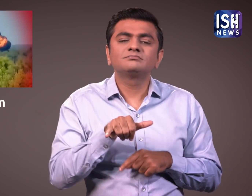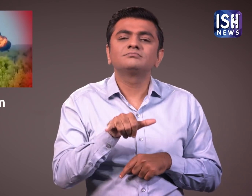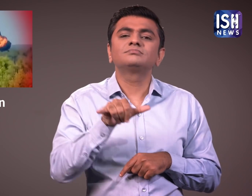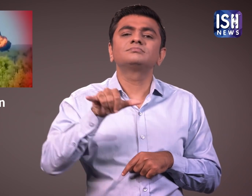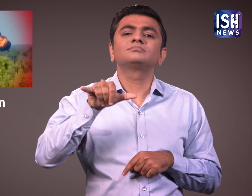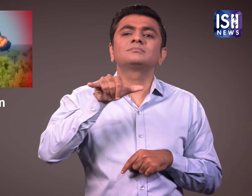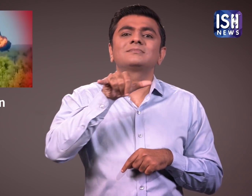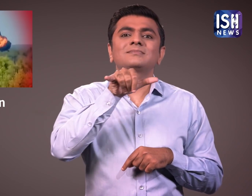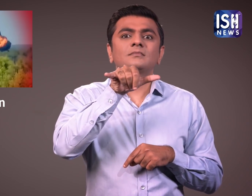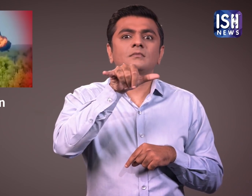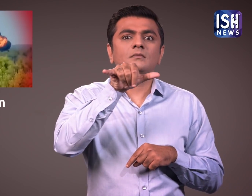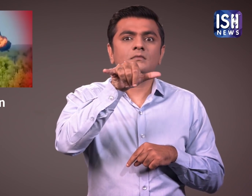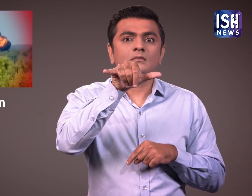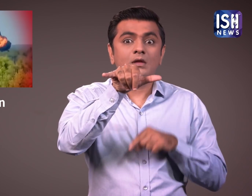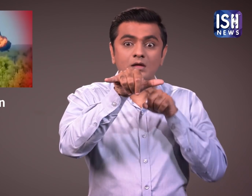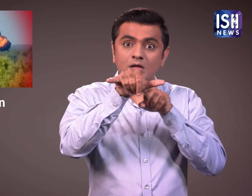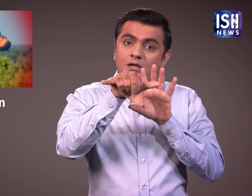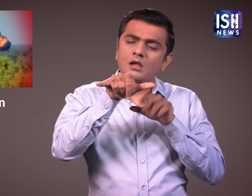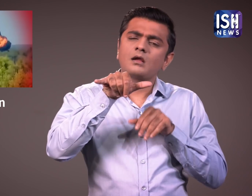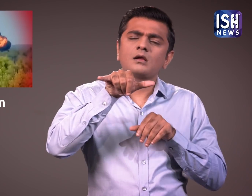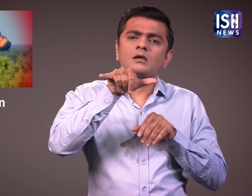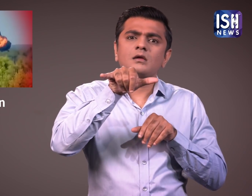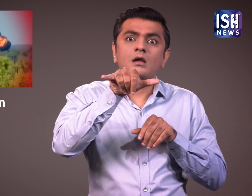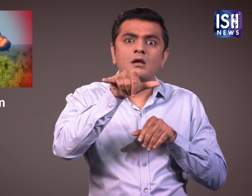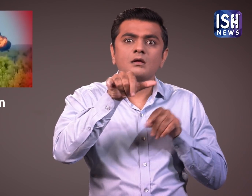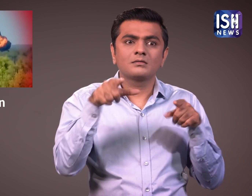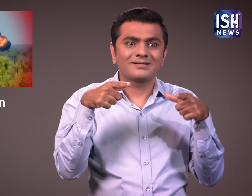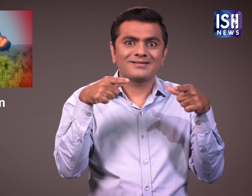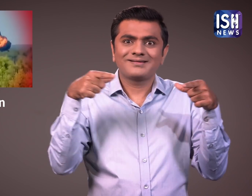उडान भरने के बाद विमान के एक पंक में आग लग